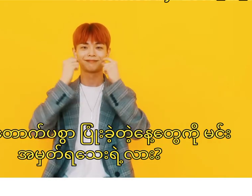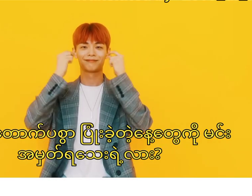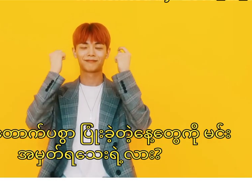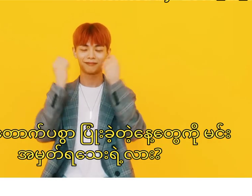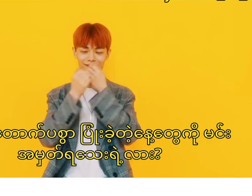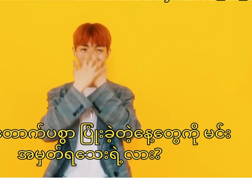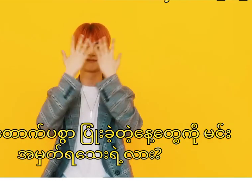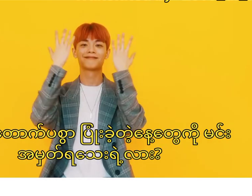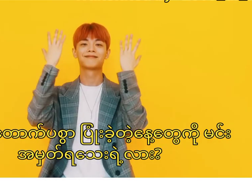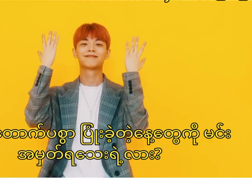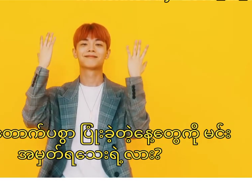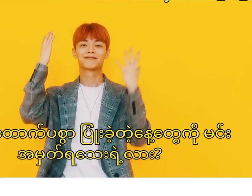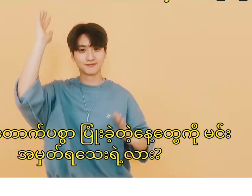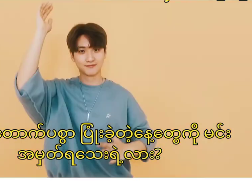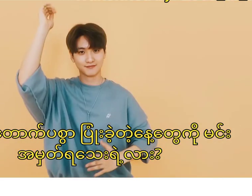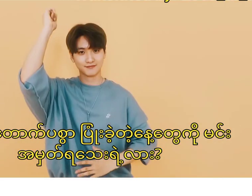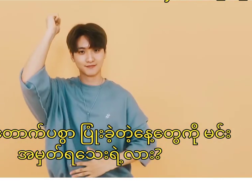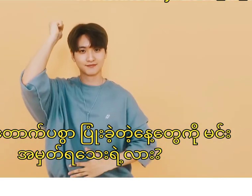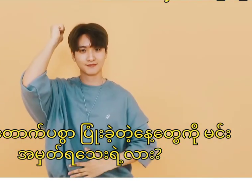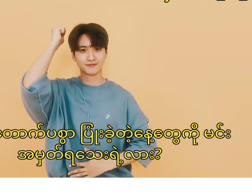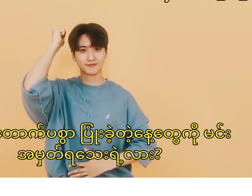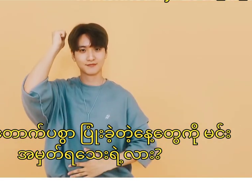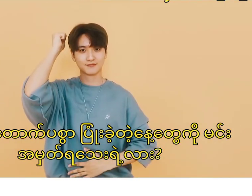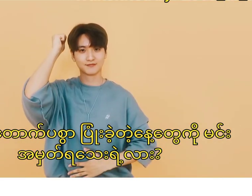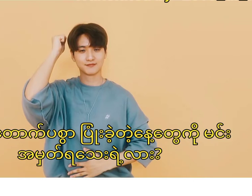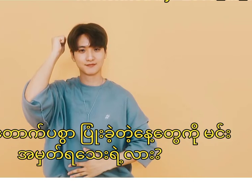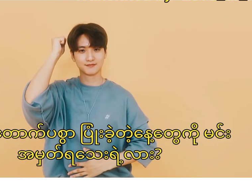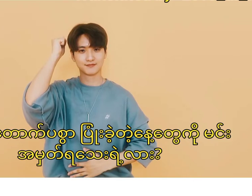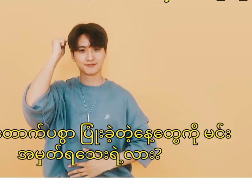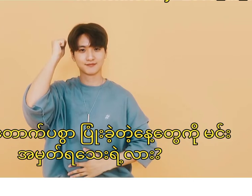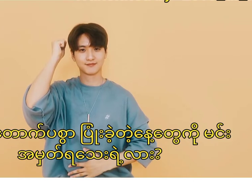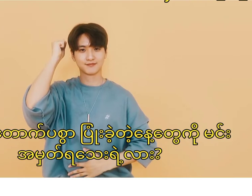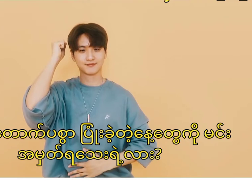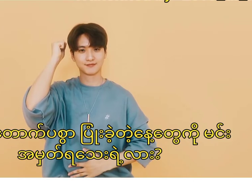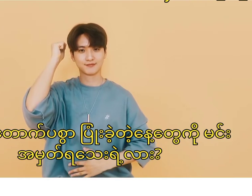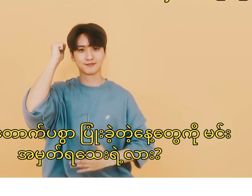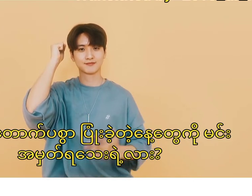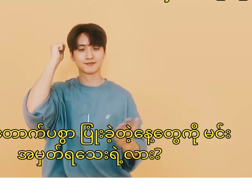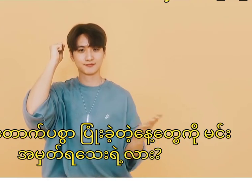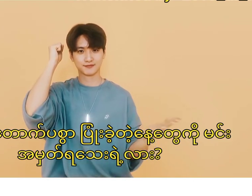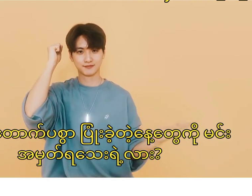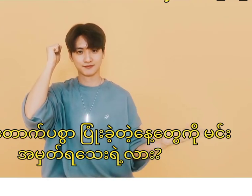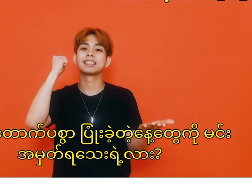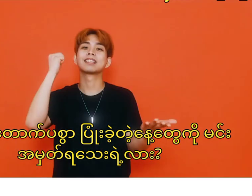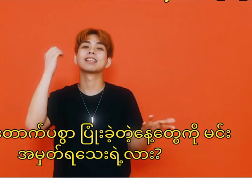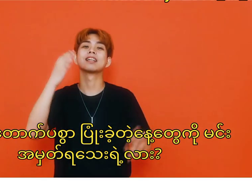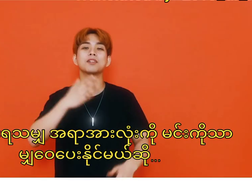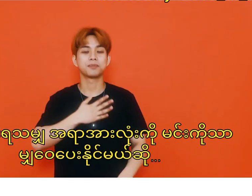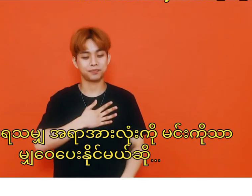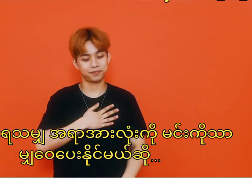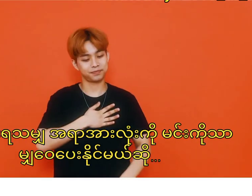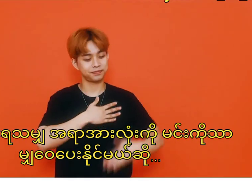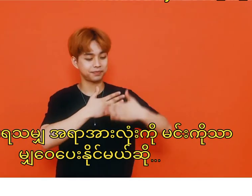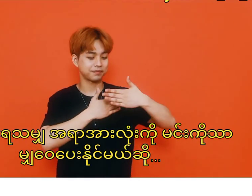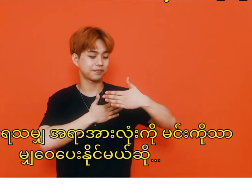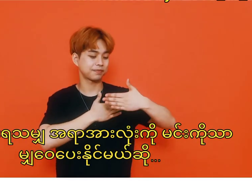웃던 나를 기억하나요 그대 내가 느낀